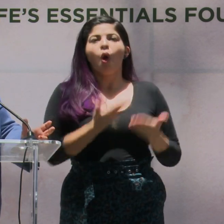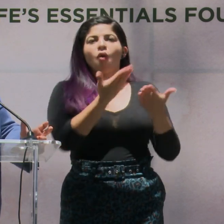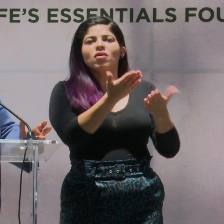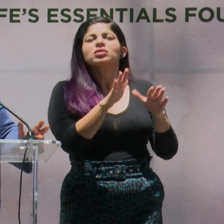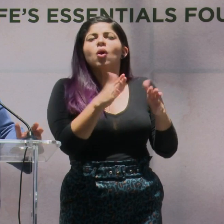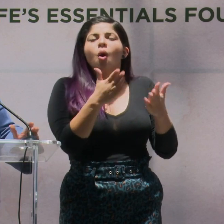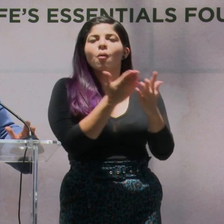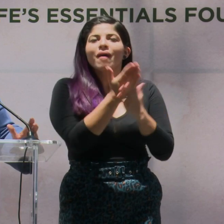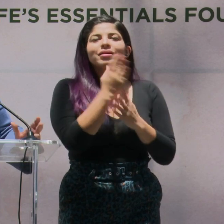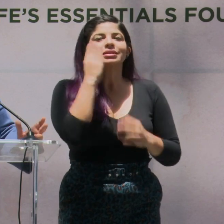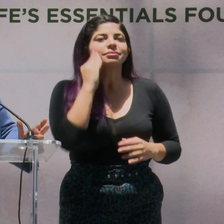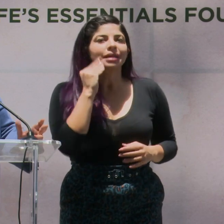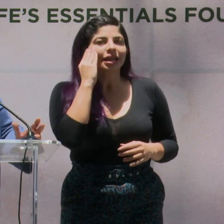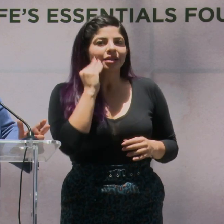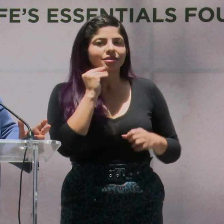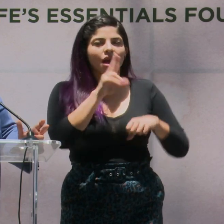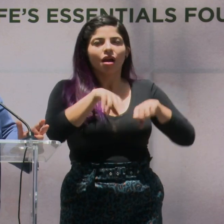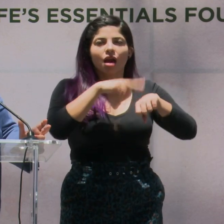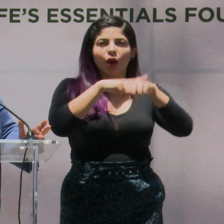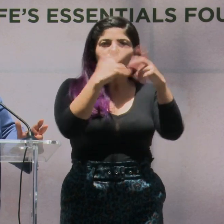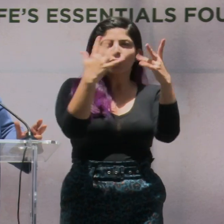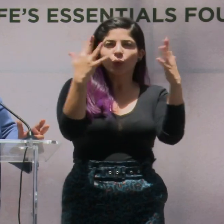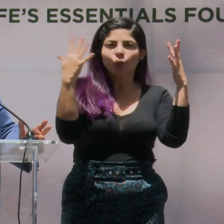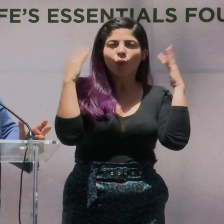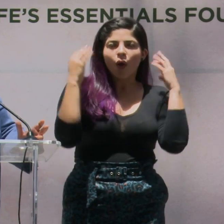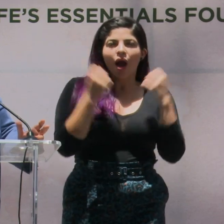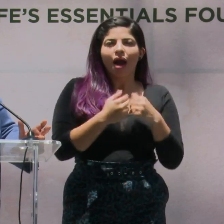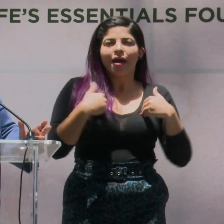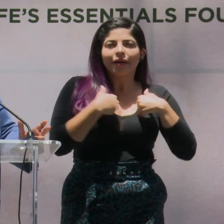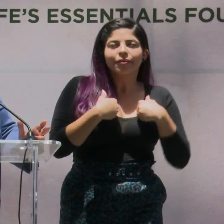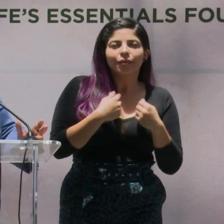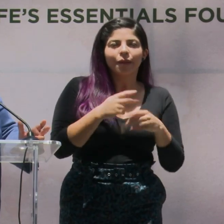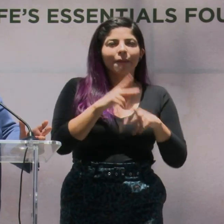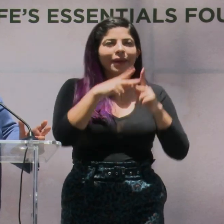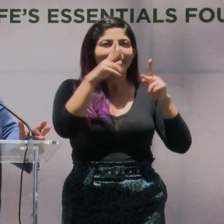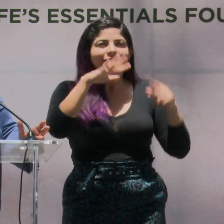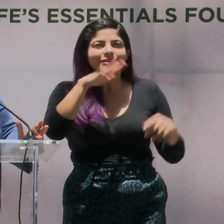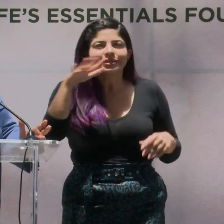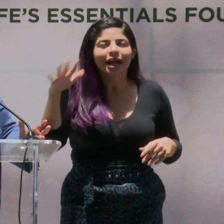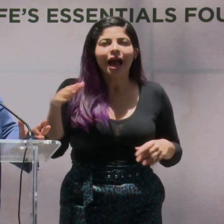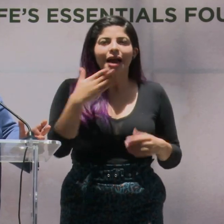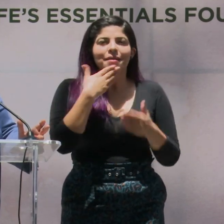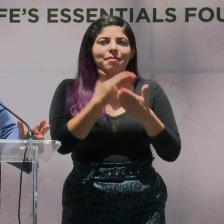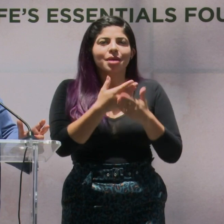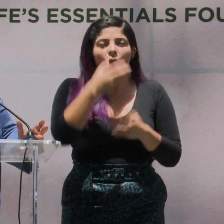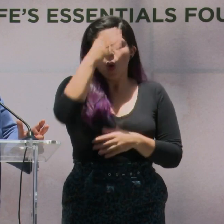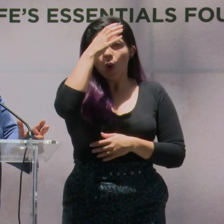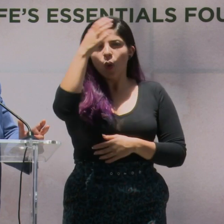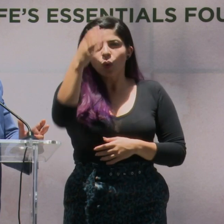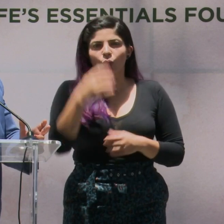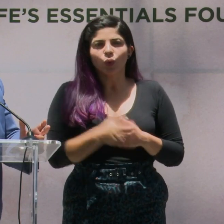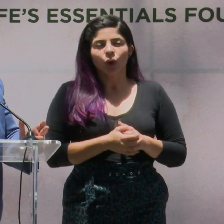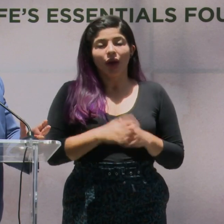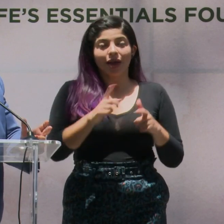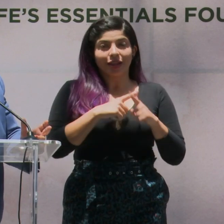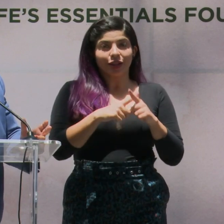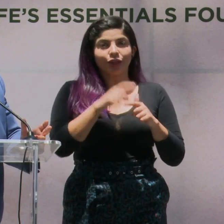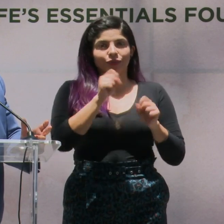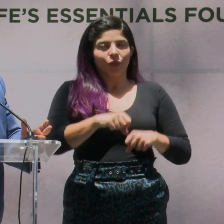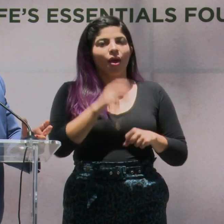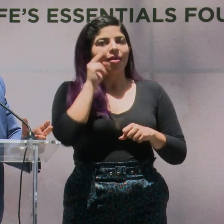experiencias, naturaleza, flora, fauna, paisajes, aventura, bienestar y cultura. Es volver